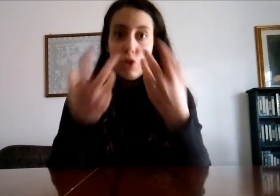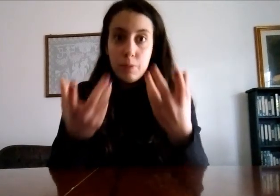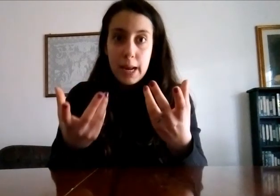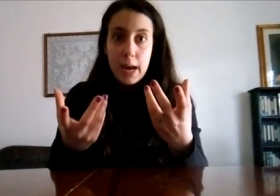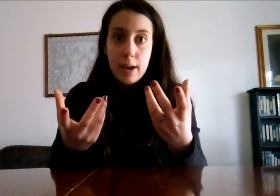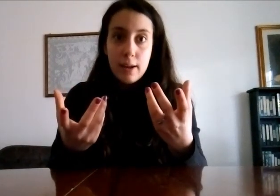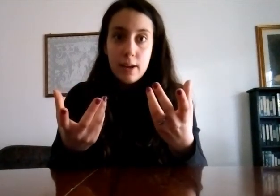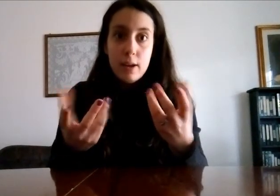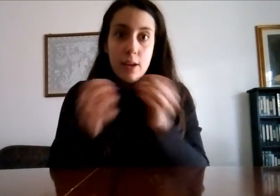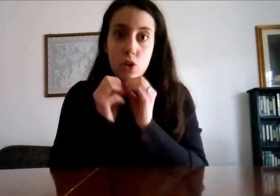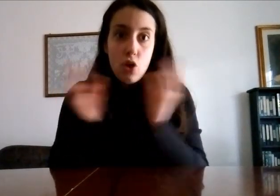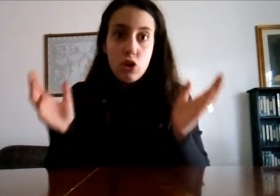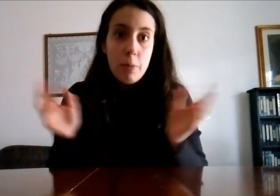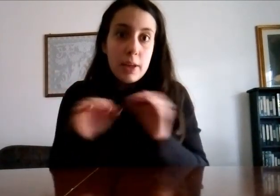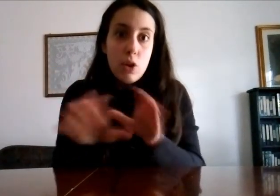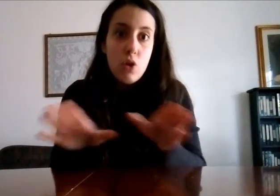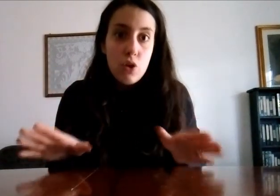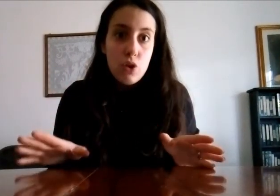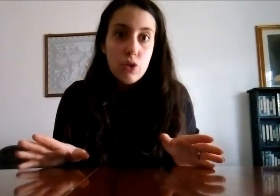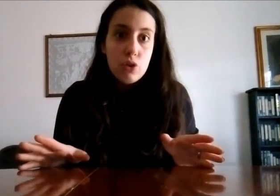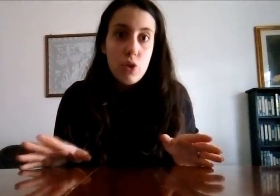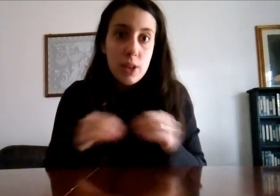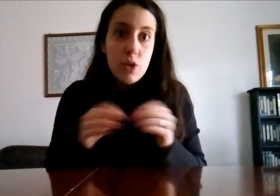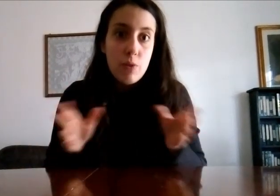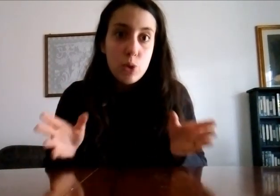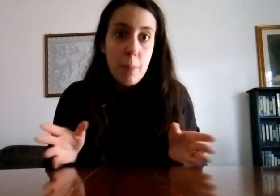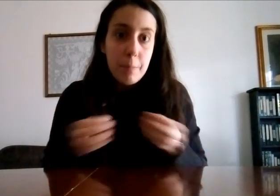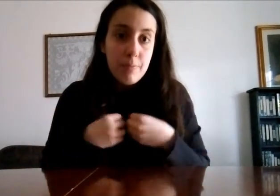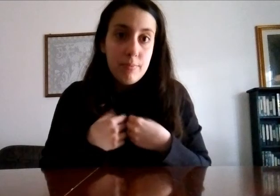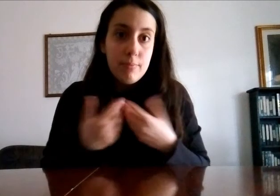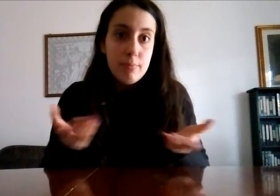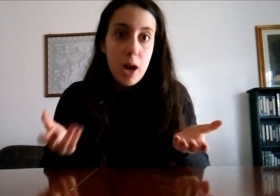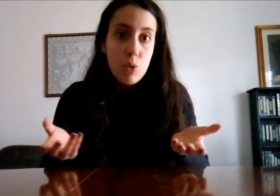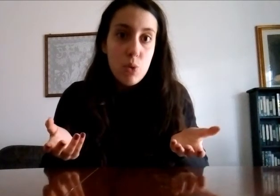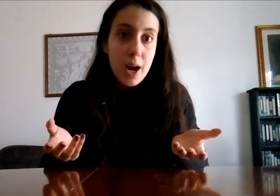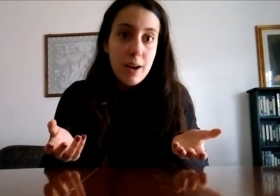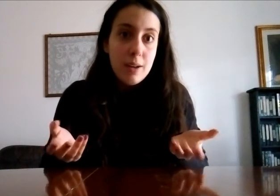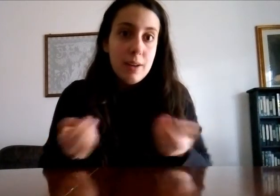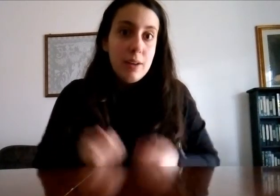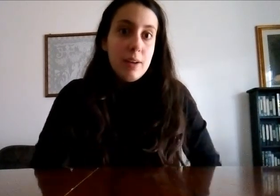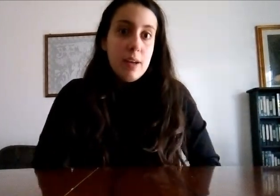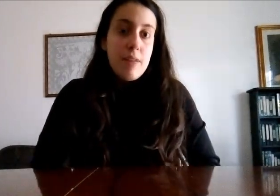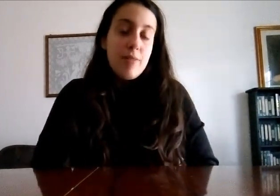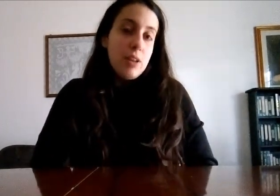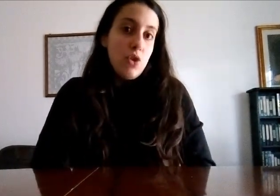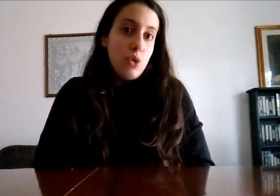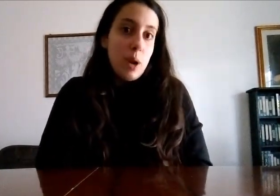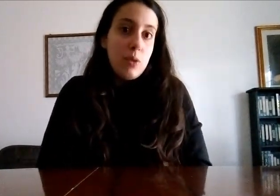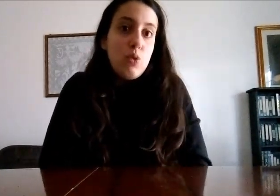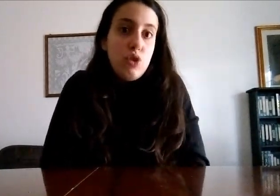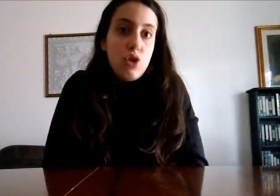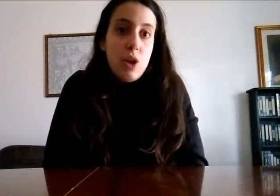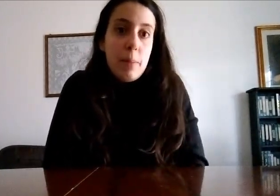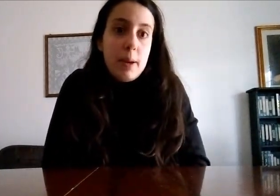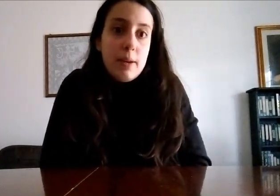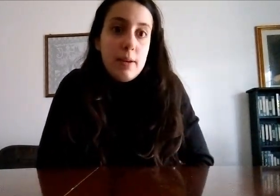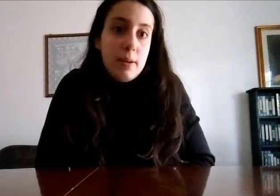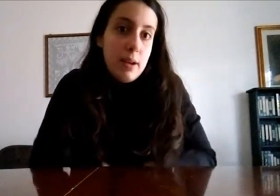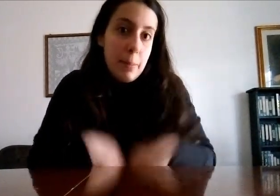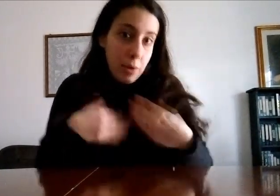voglio sbranare io non lo so perché non lo conosco quindi ho avuto paura infatti voglio trovare una soluzione per le